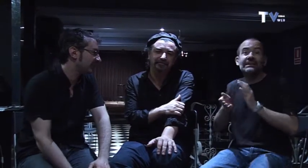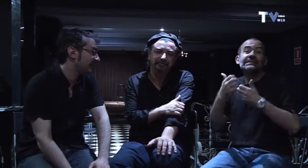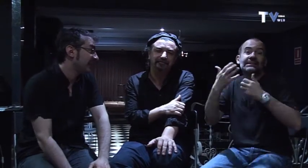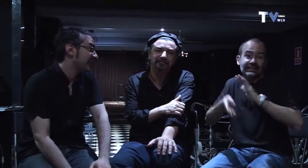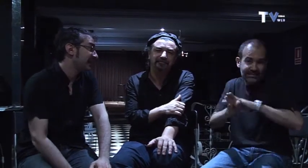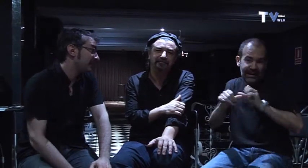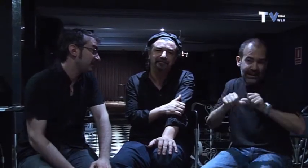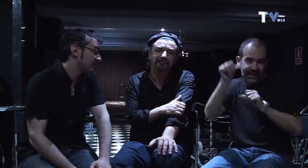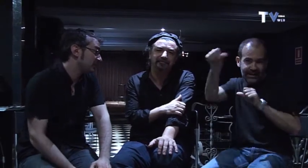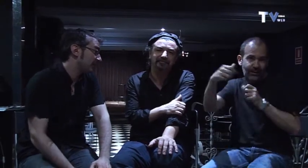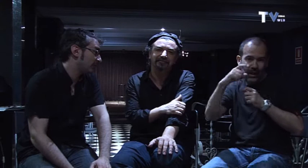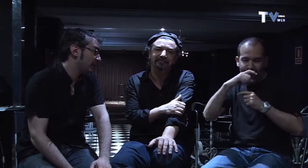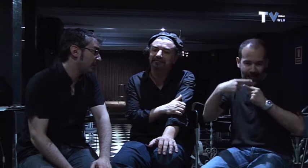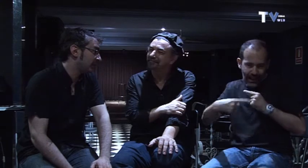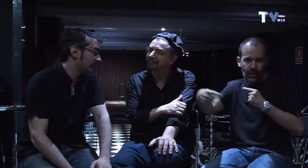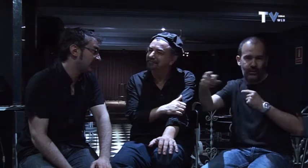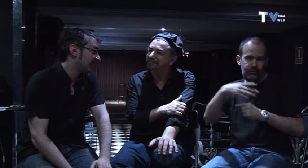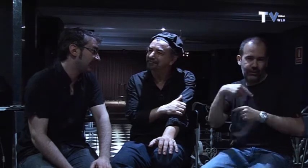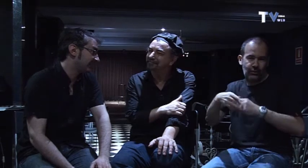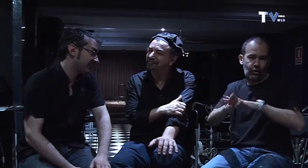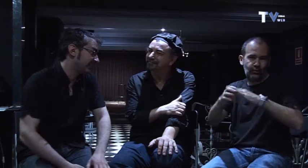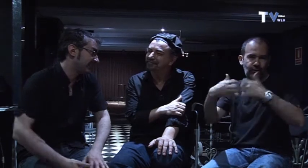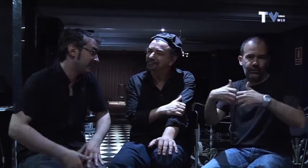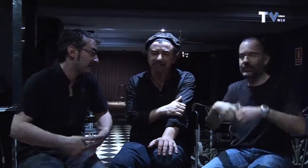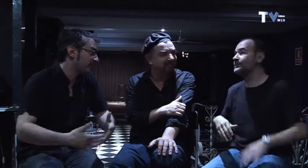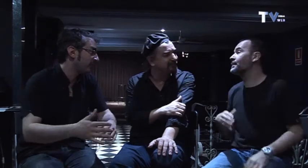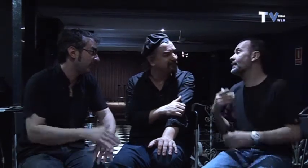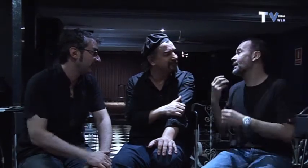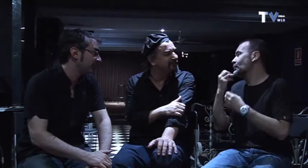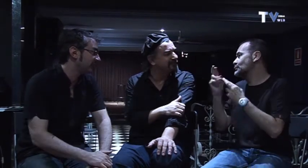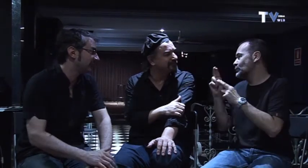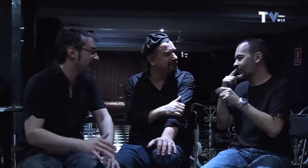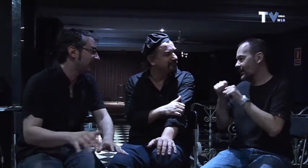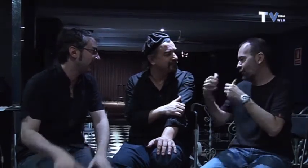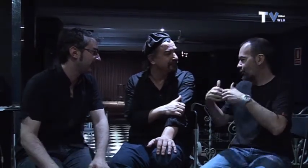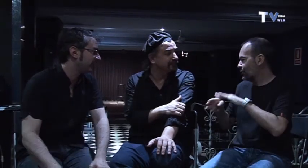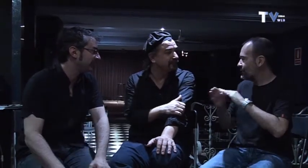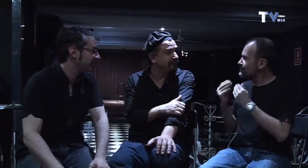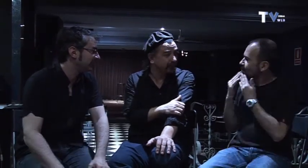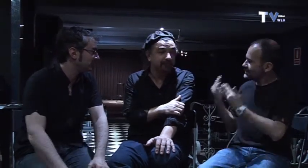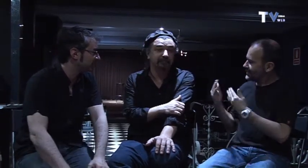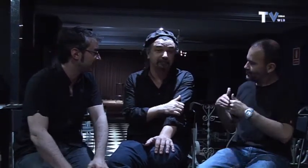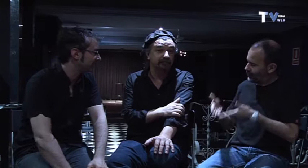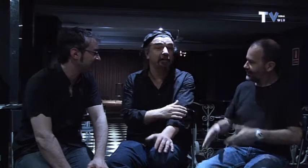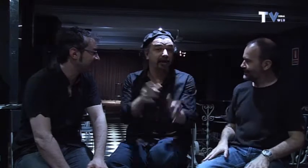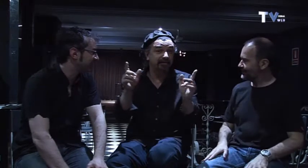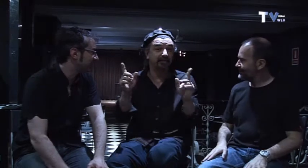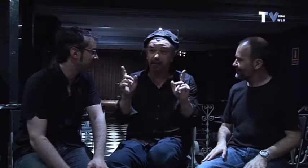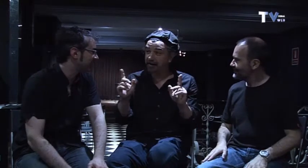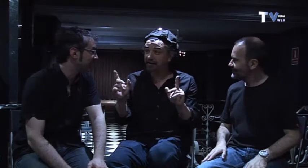y a ver esperemos de que poco a poco pues que para que no funcionara no y que se mantenga la aprobación y mucha suerte y que sepáis